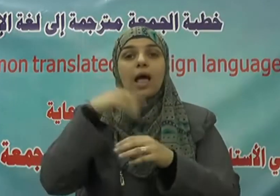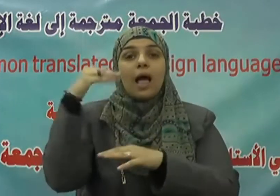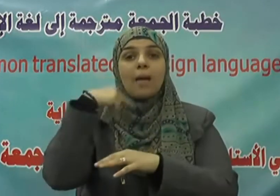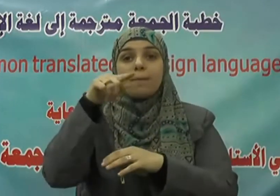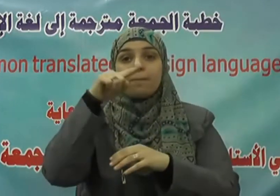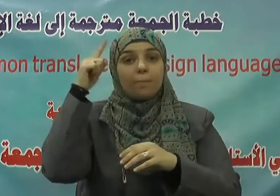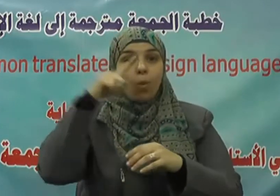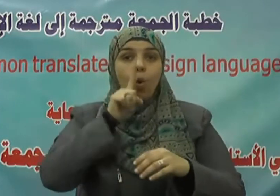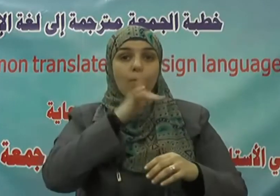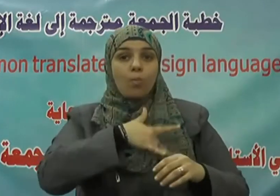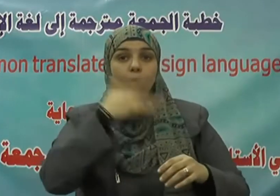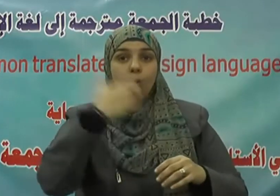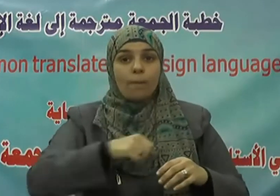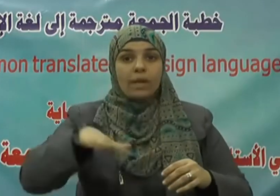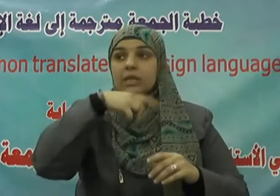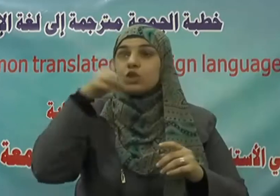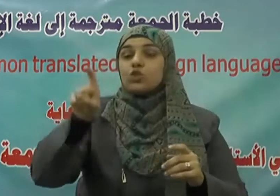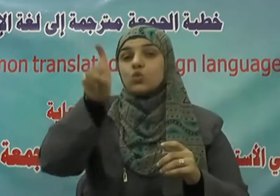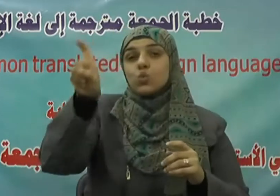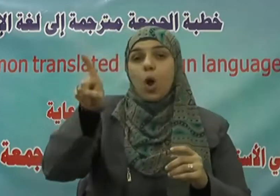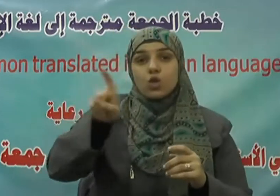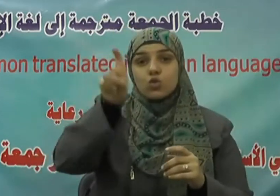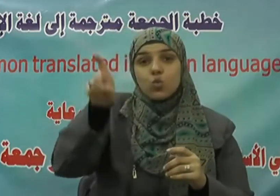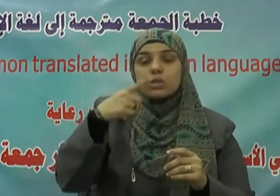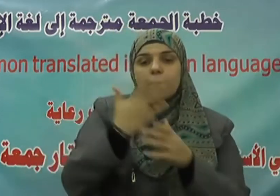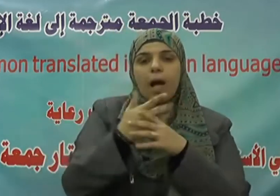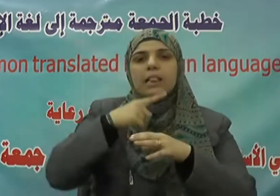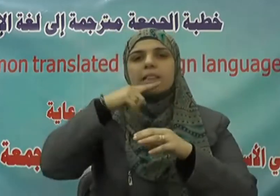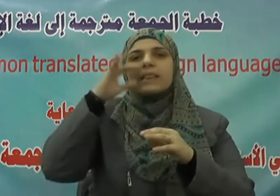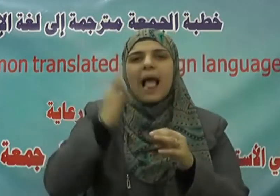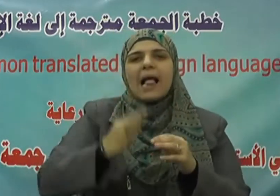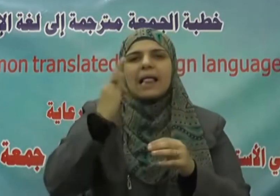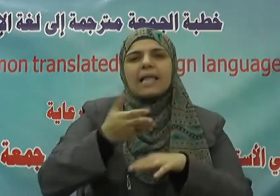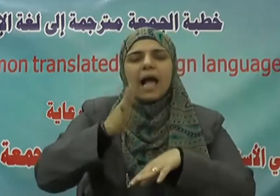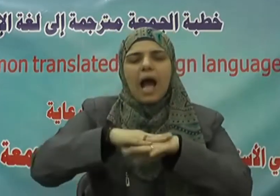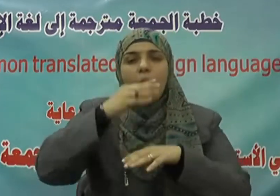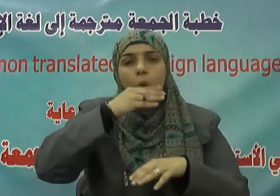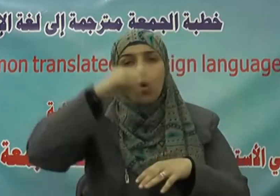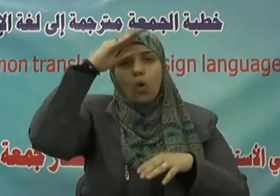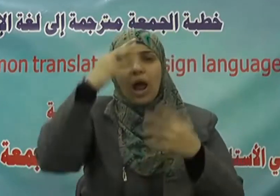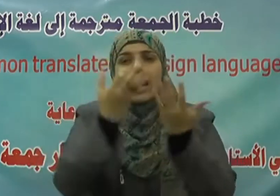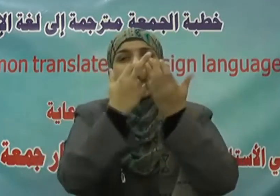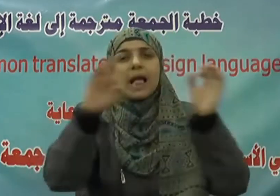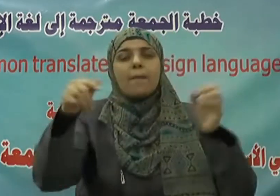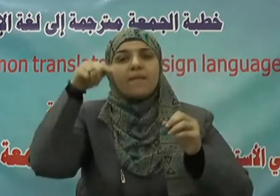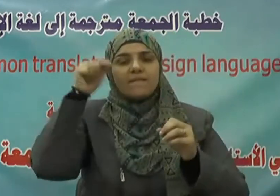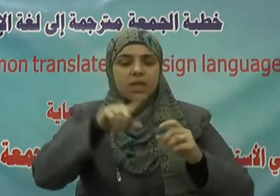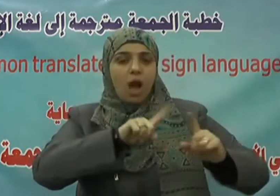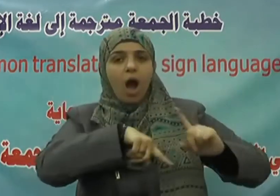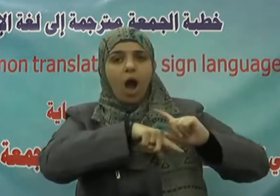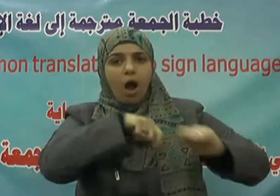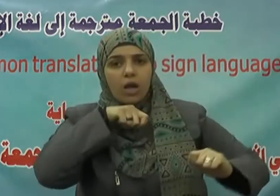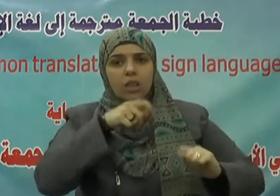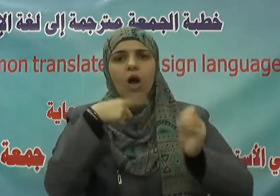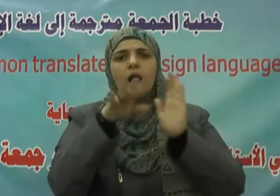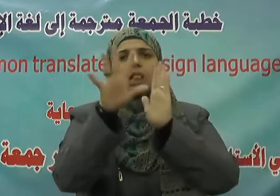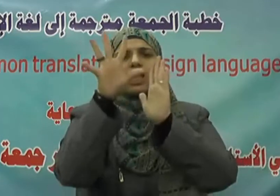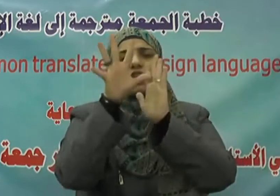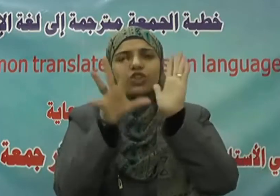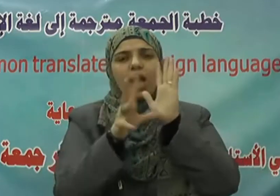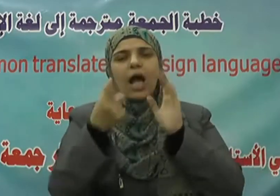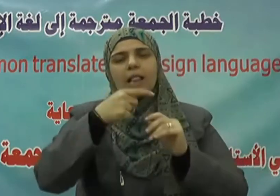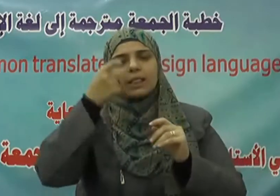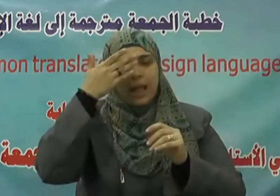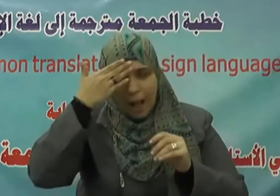تأكيد على أن القرآن كله بما فيه من عقائد وشرائع وعبادات